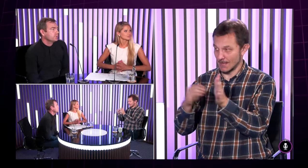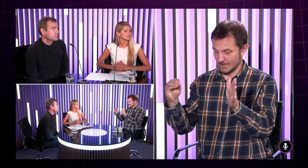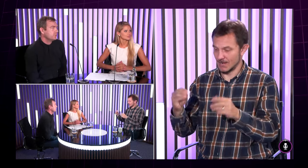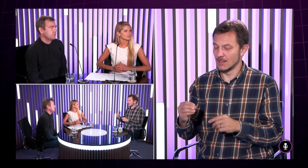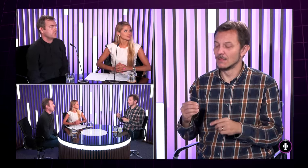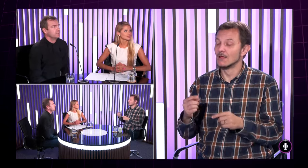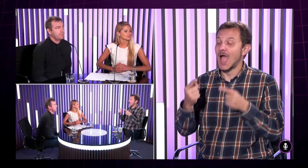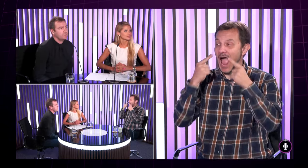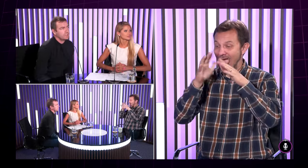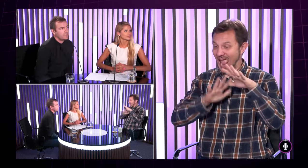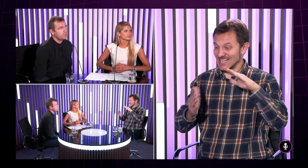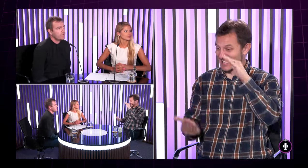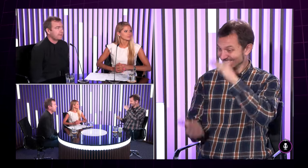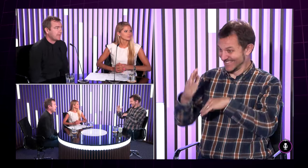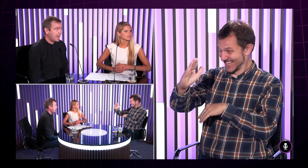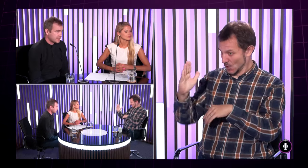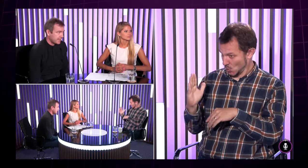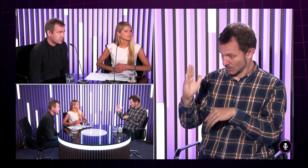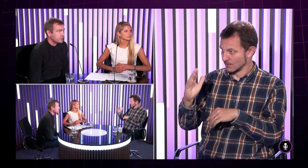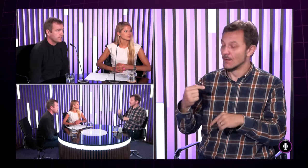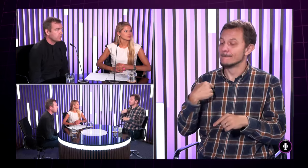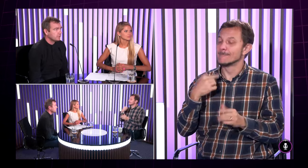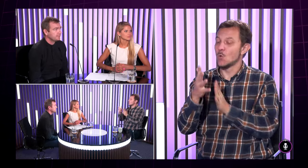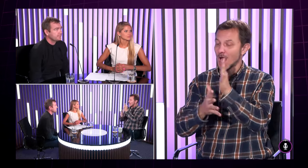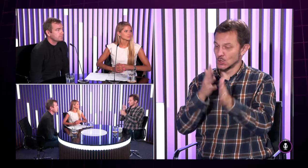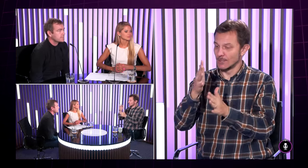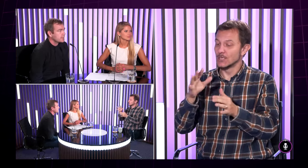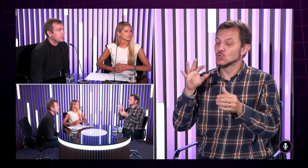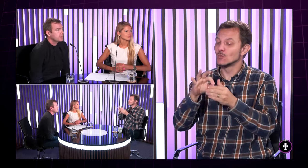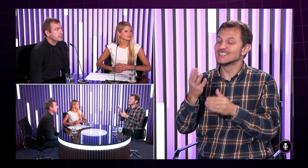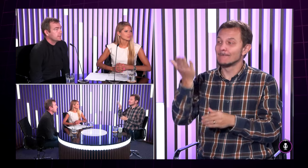Je to rozdielnosť, je v tom rozdielnosť, napríklad Ázia, čiže východ,